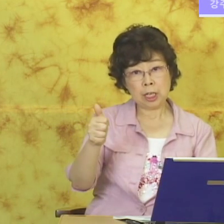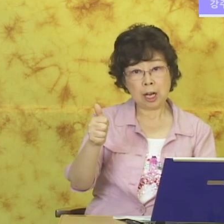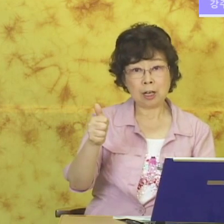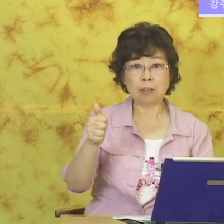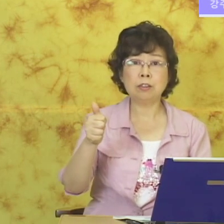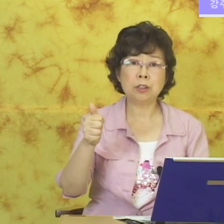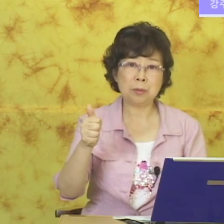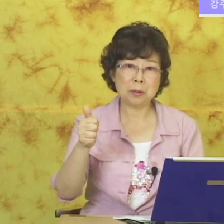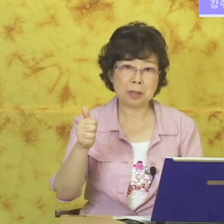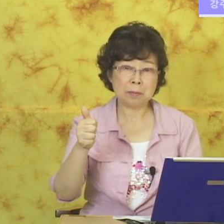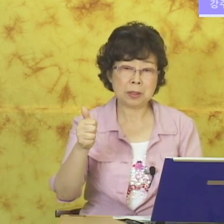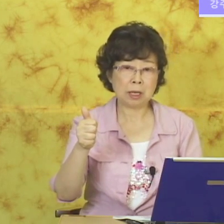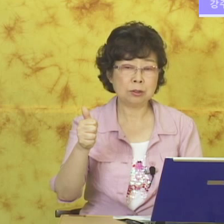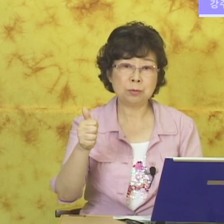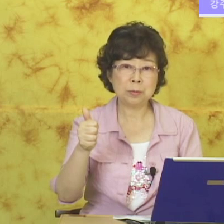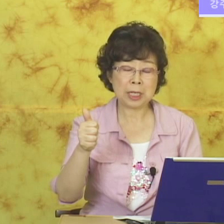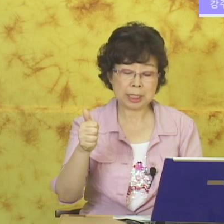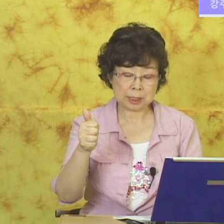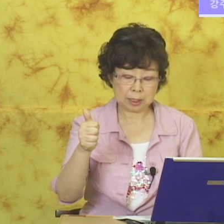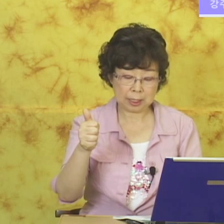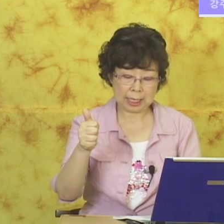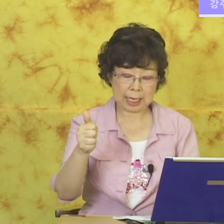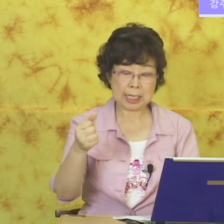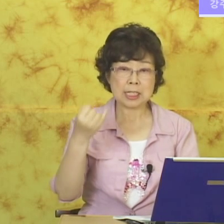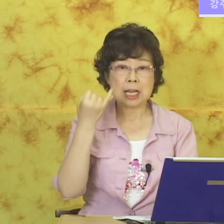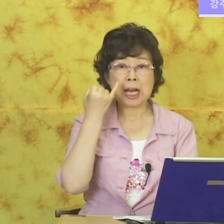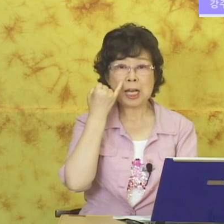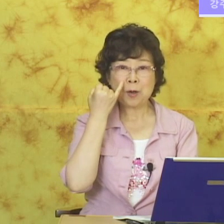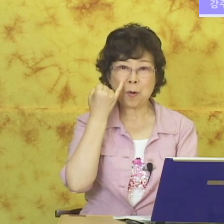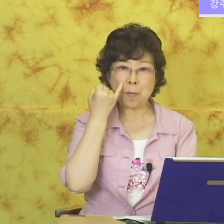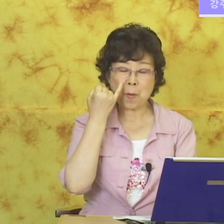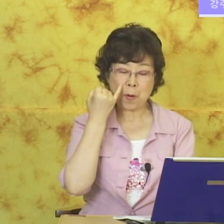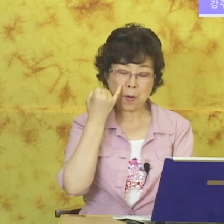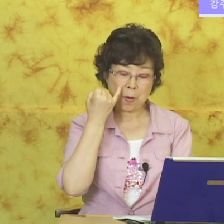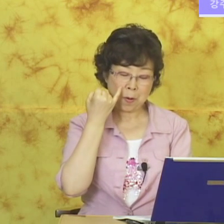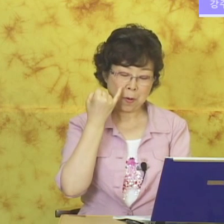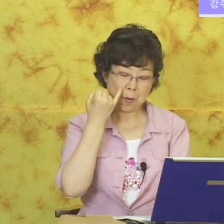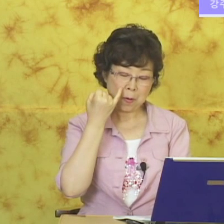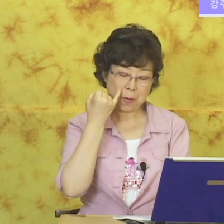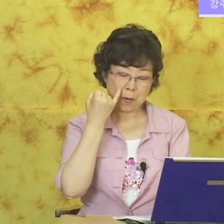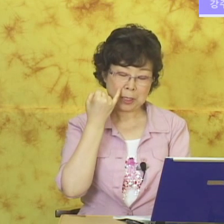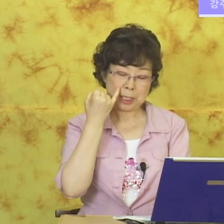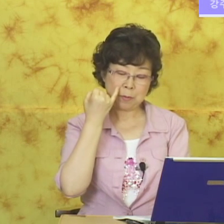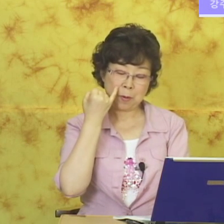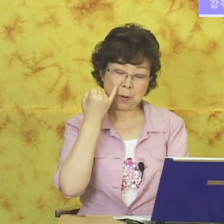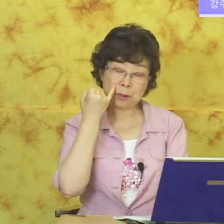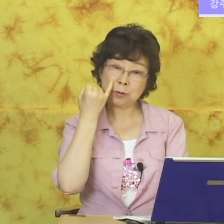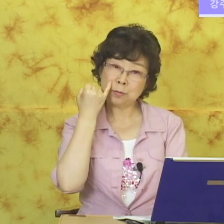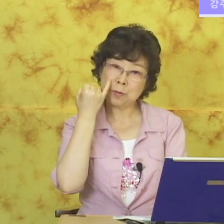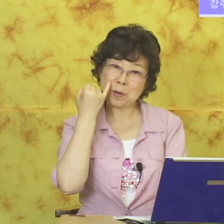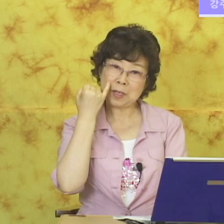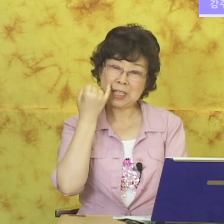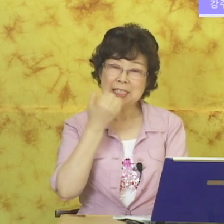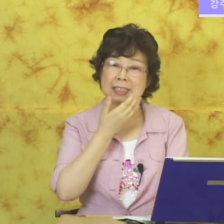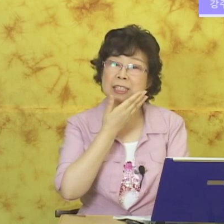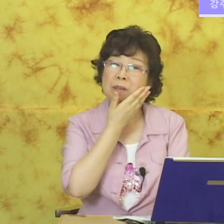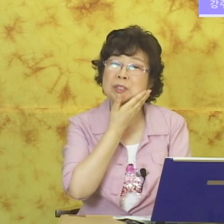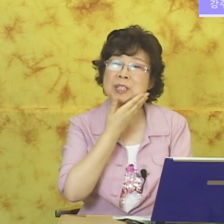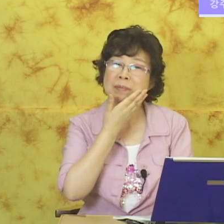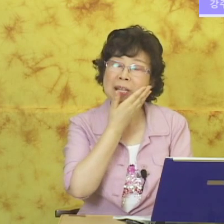신랑. 이렇게 표현합니다. 아주 불편하겠죠. 고모. 이모. 숙모. 이렇게 하면 귀엽